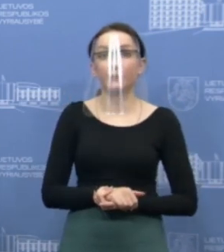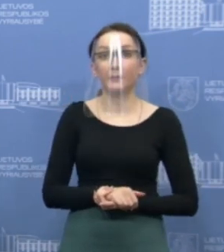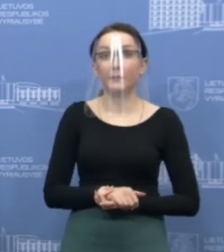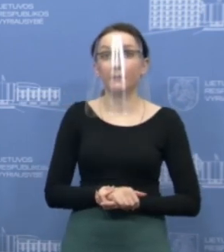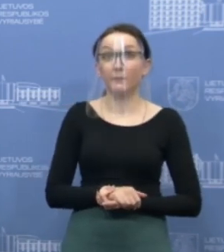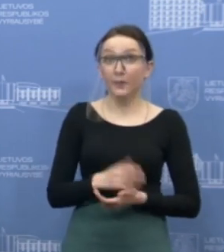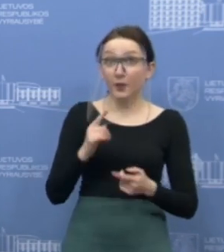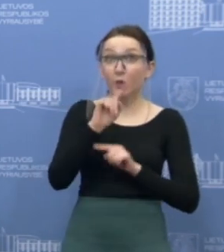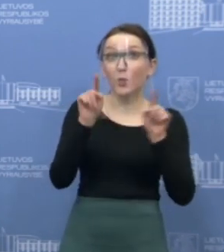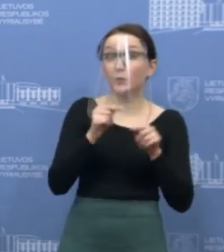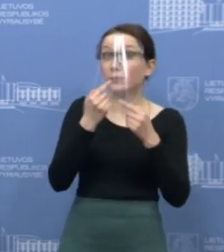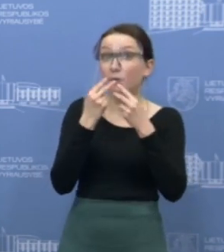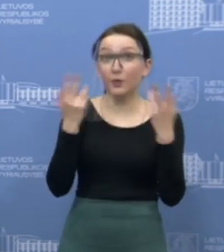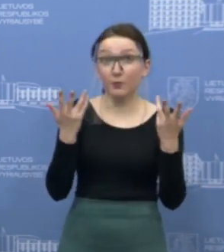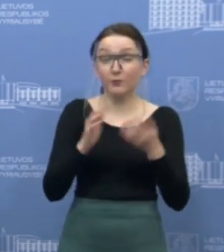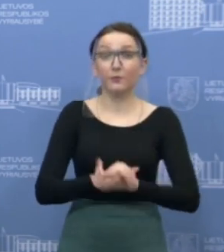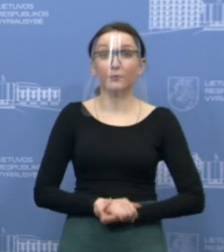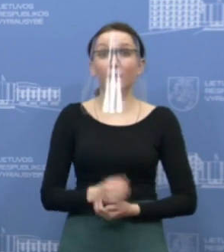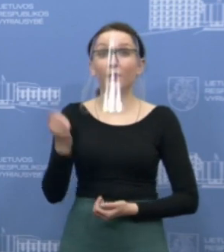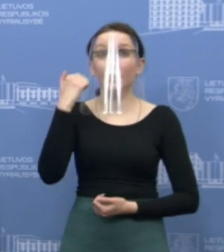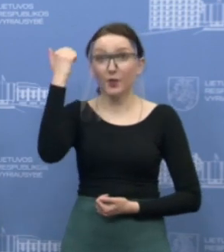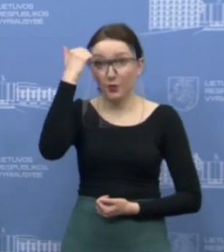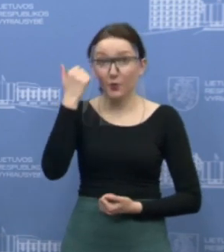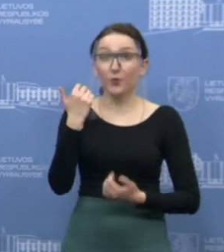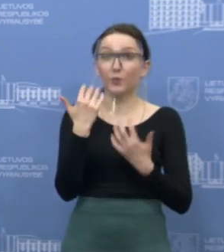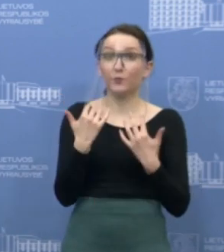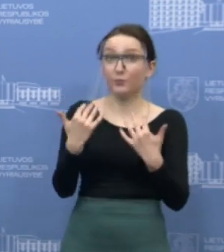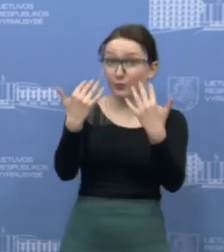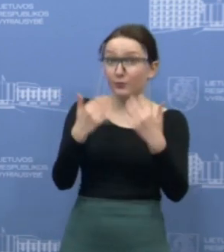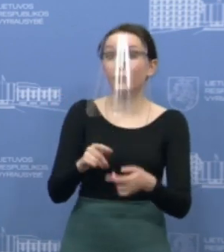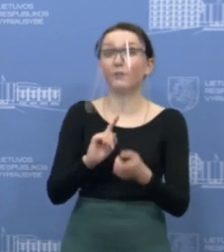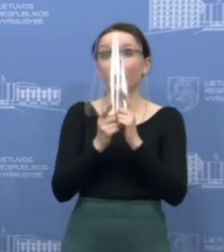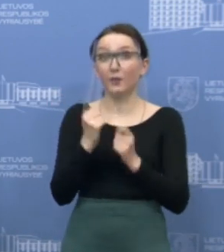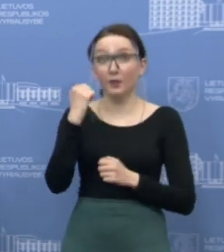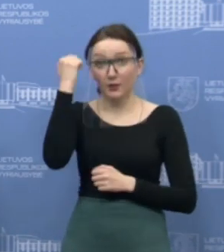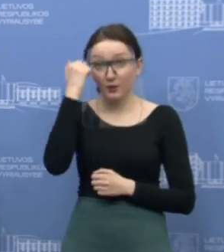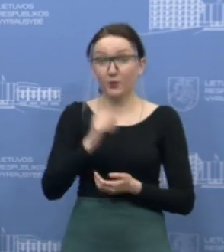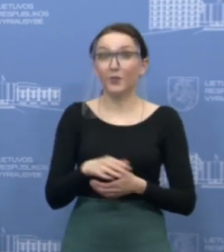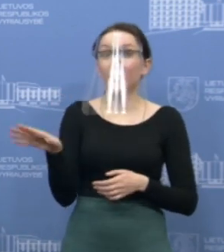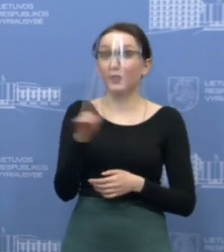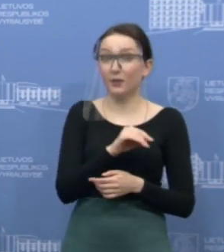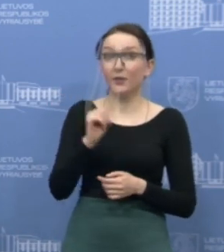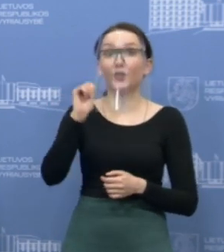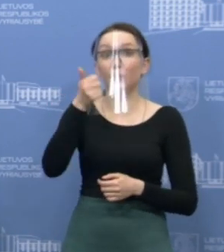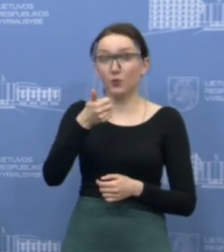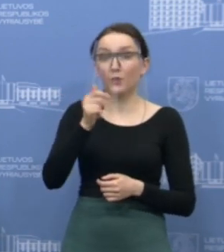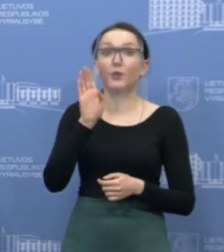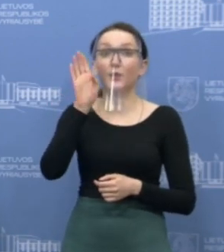Daugiau klausimų nematau, tai kolegos dėkoju šią dieną, dėkoju vertėjai ir iki susitikimų rytoj ryte. Ačiū.